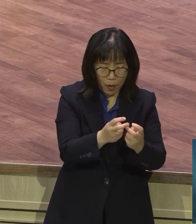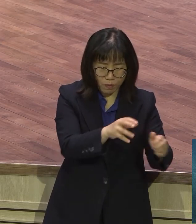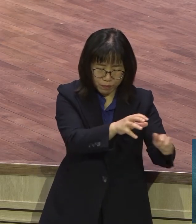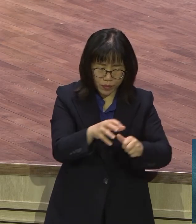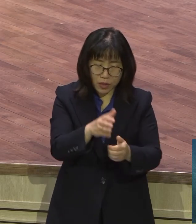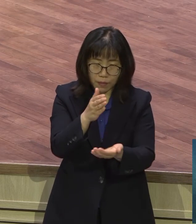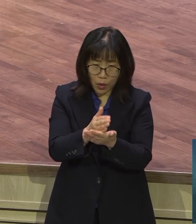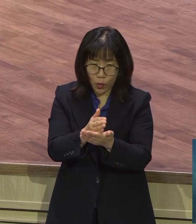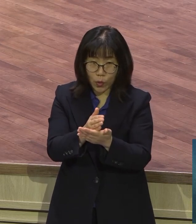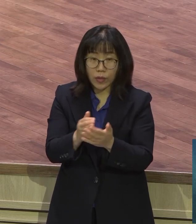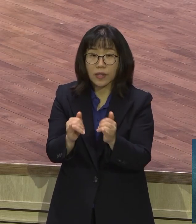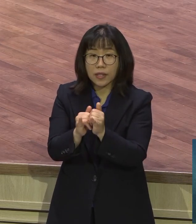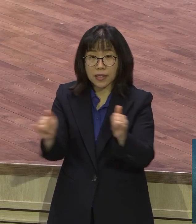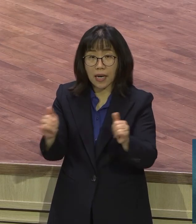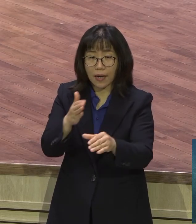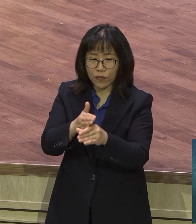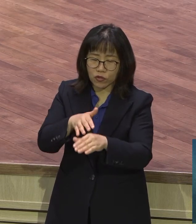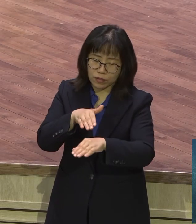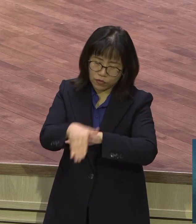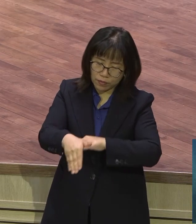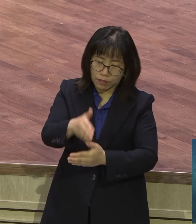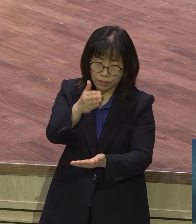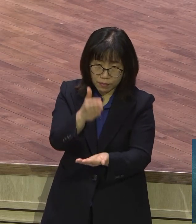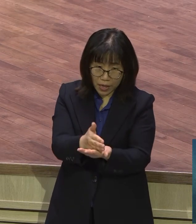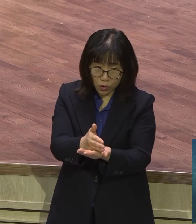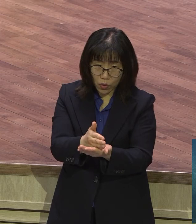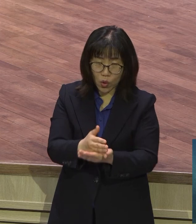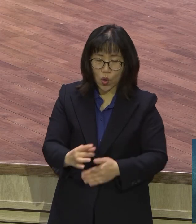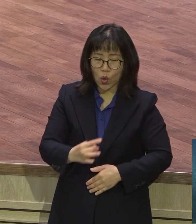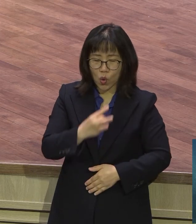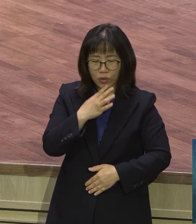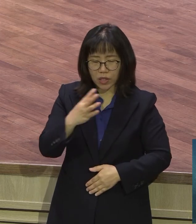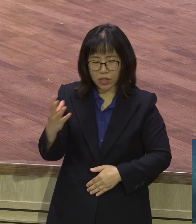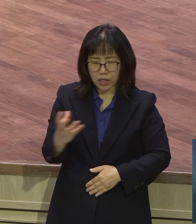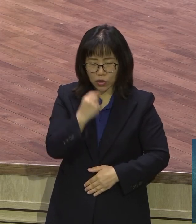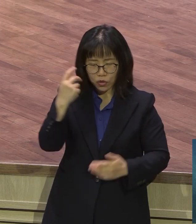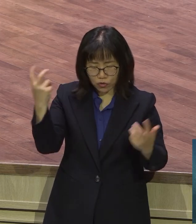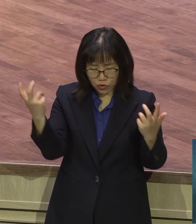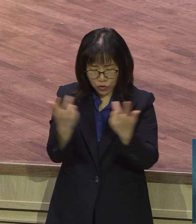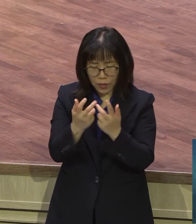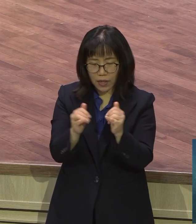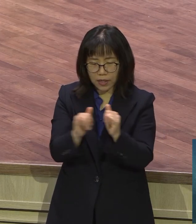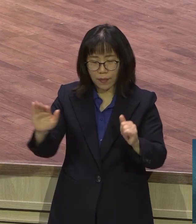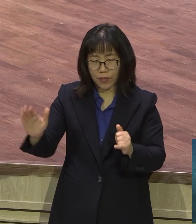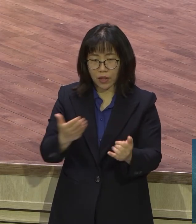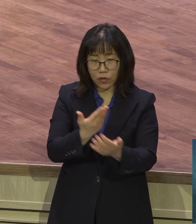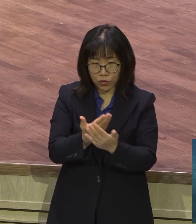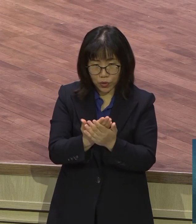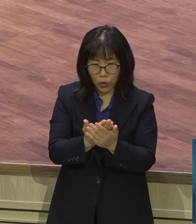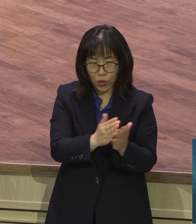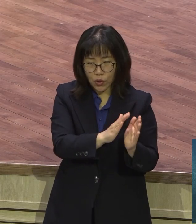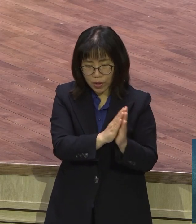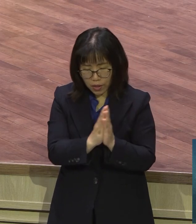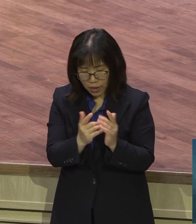설지 않게 하야 주옵사사 오직 말씀 따라하는 성경 주만한 사람 되게 달라고 주여 며칠 기도하겠습니다 주여